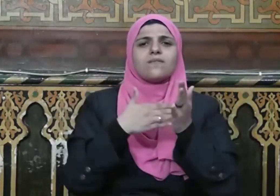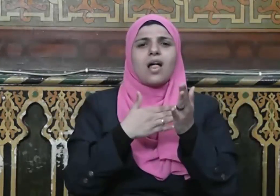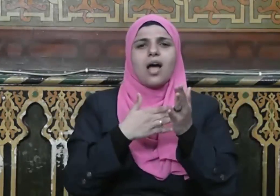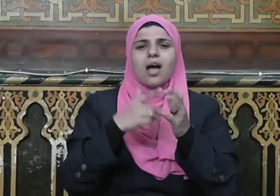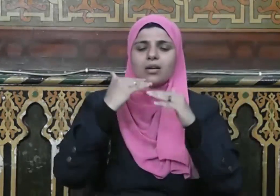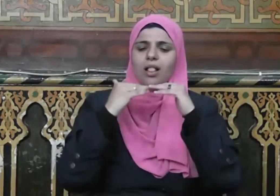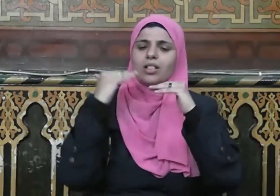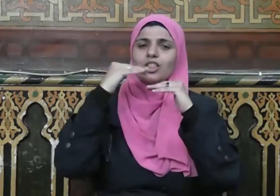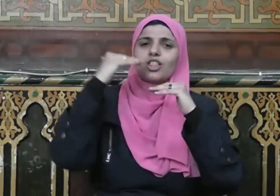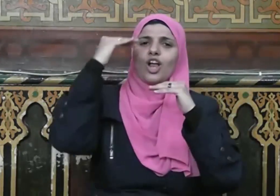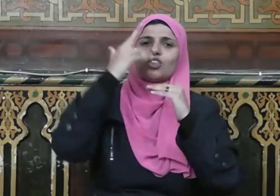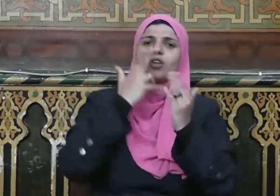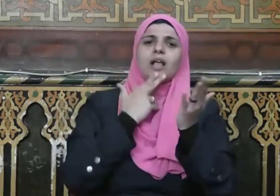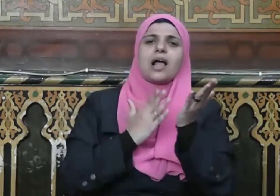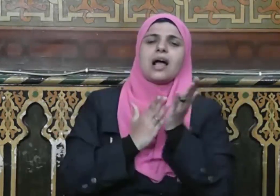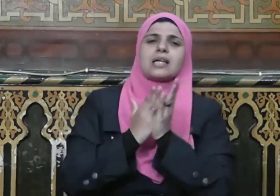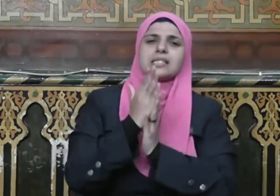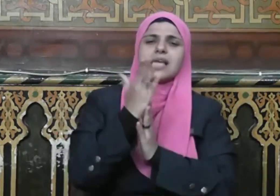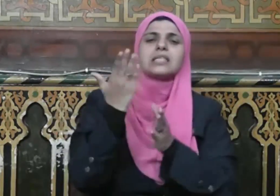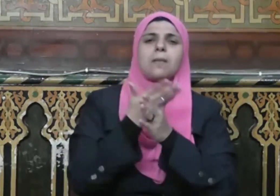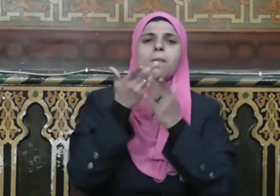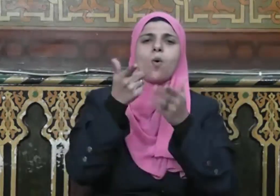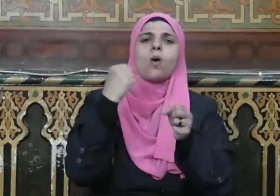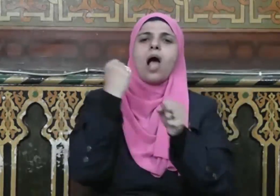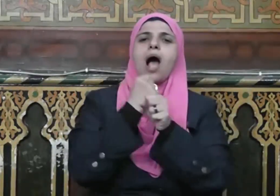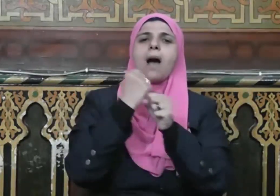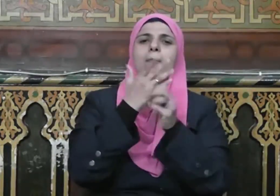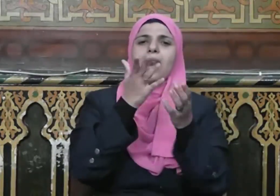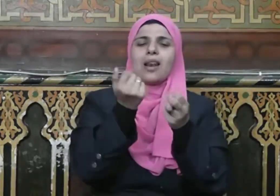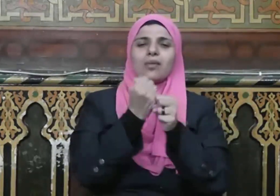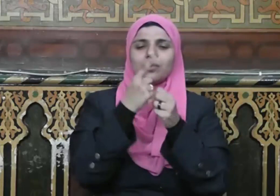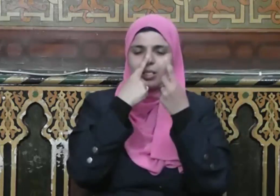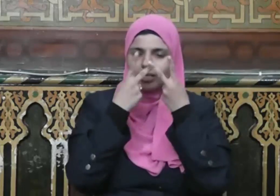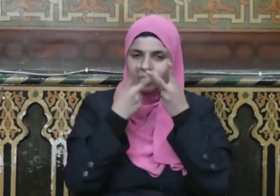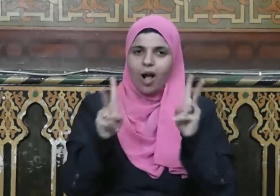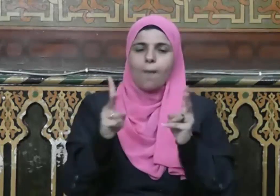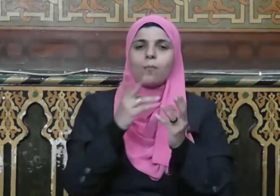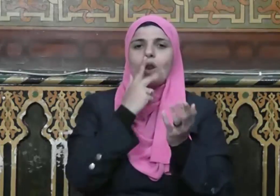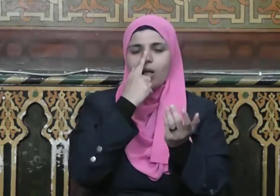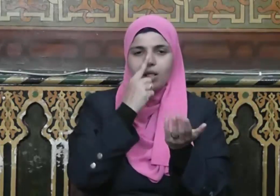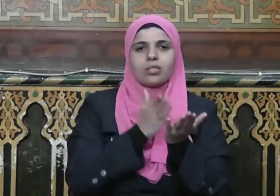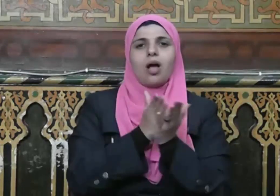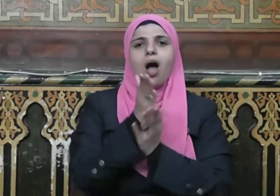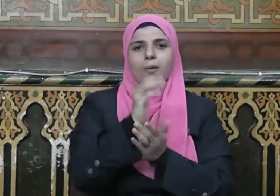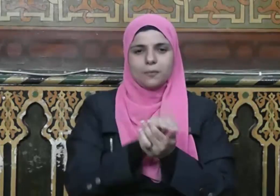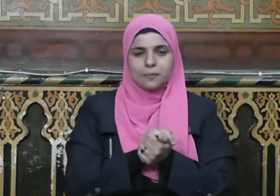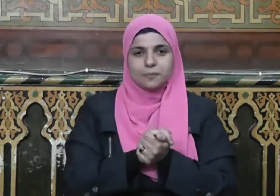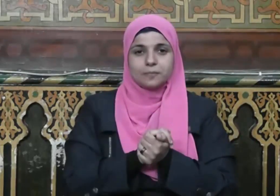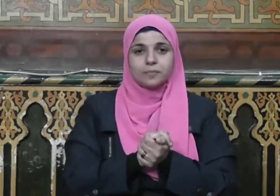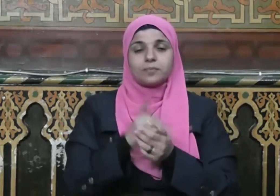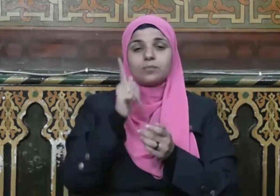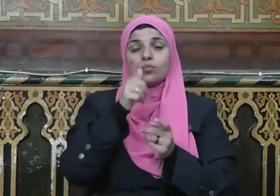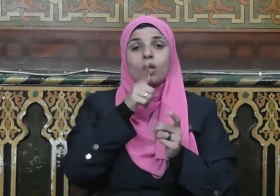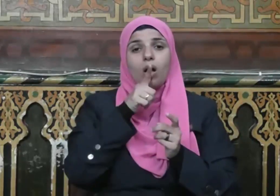الإحسان وهذا من علامات قبول الطاعة ولقد ذكر الحق